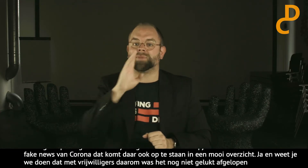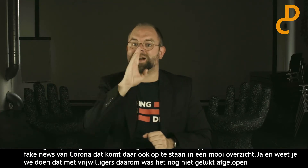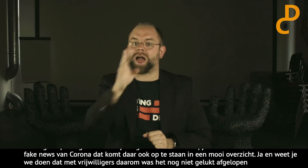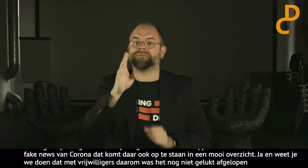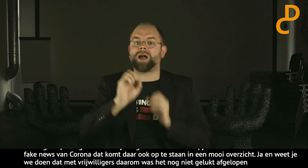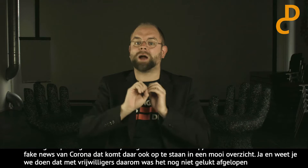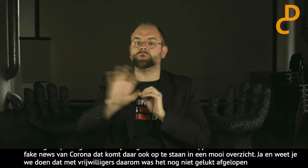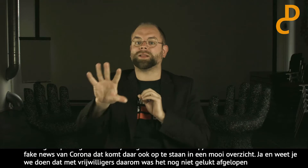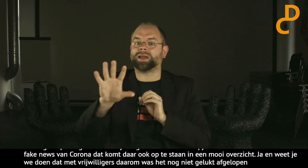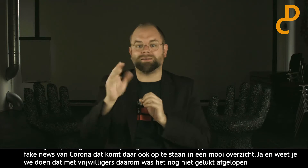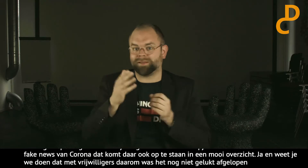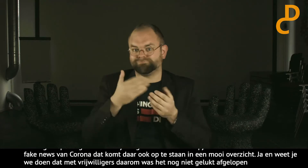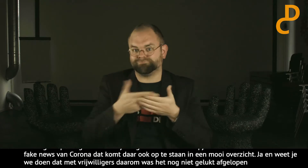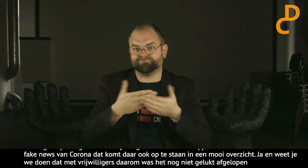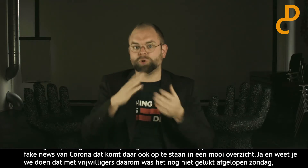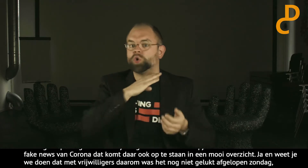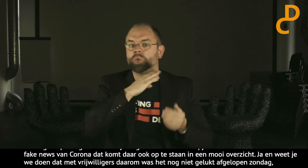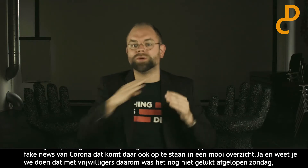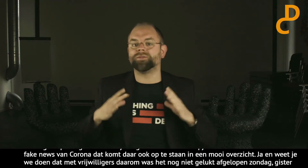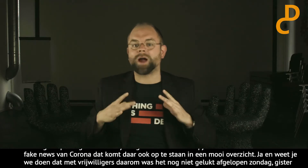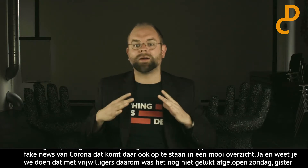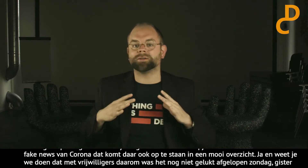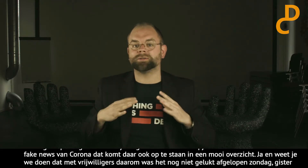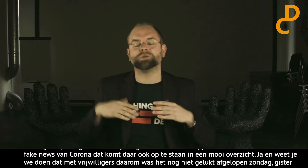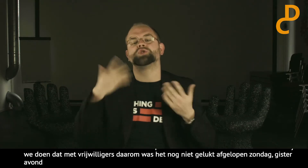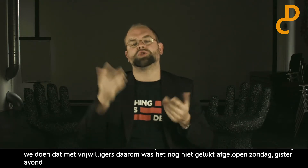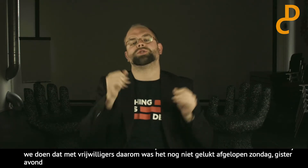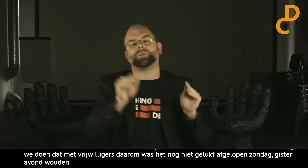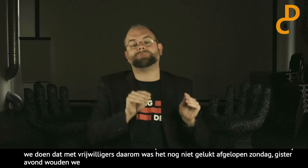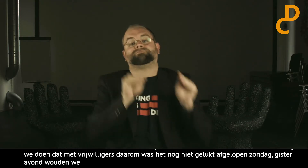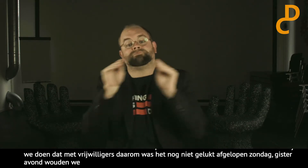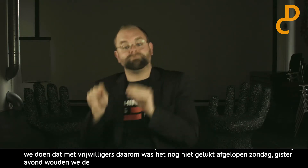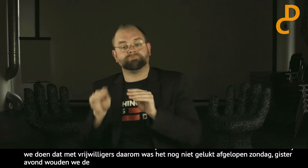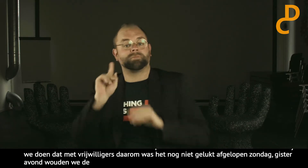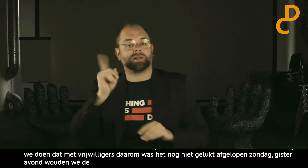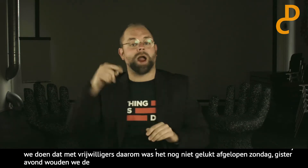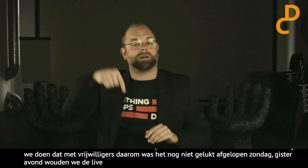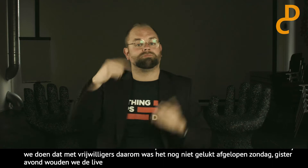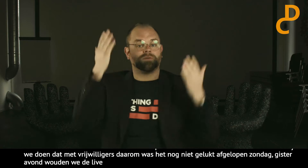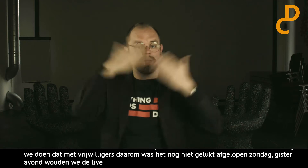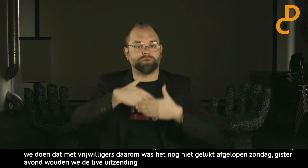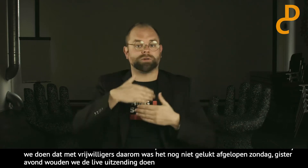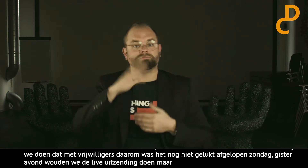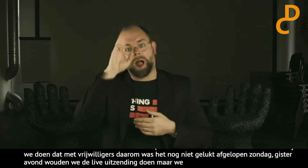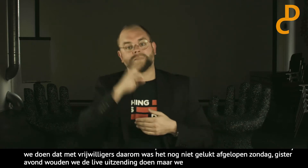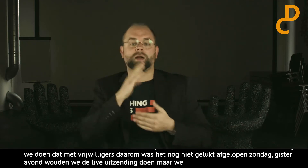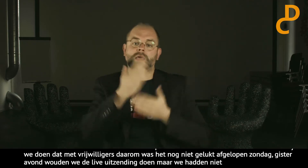Gisteravond wilden we eigenlijk graag onze live uitzending doen. Maar dat is niet gelukt, want we hadden toen niet genoeg vrijwilligers. Dus hebben we het verschoven naar vanavond,